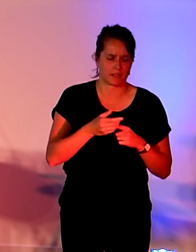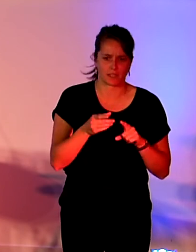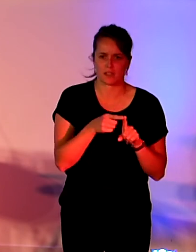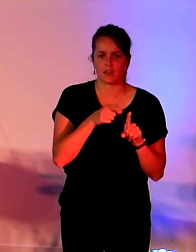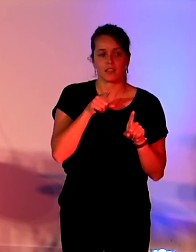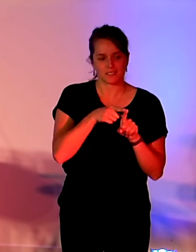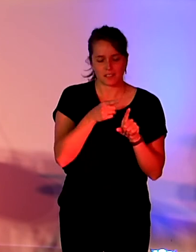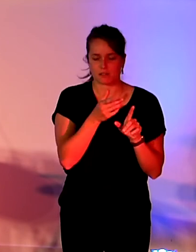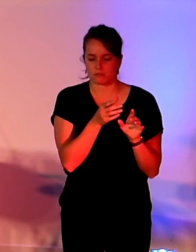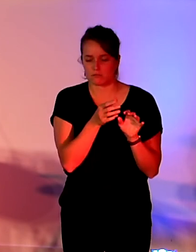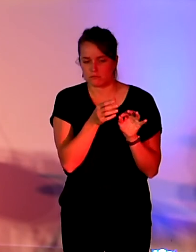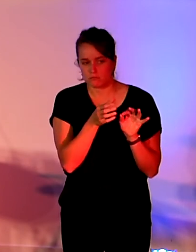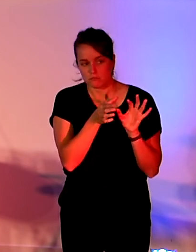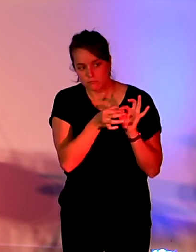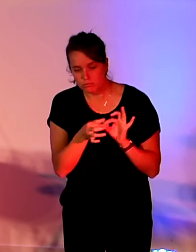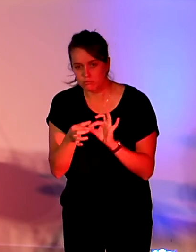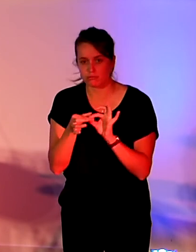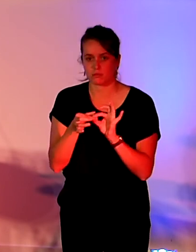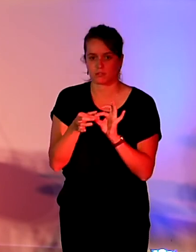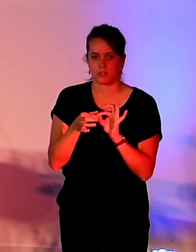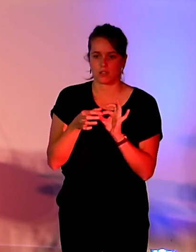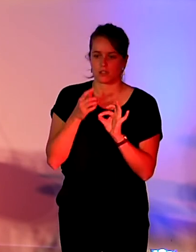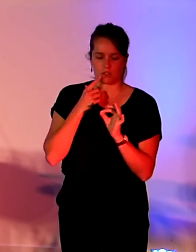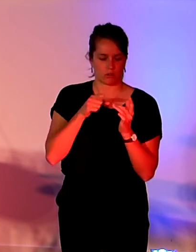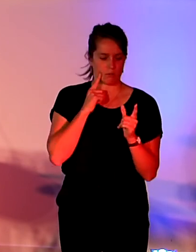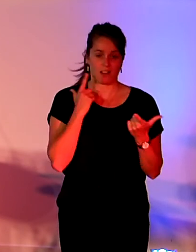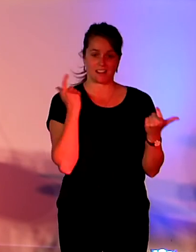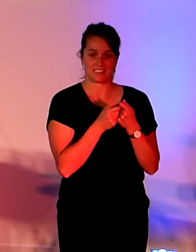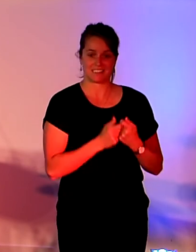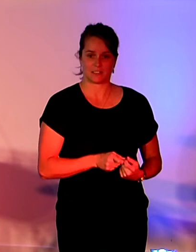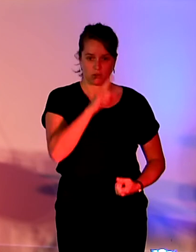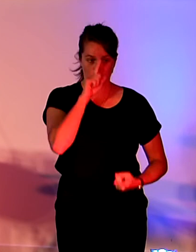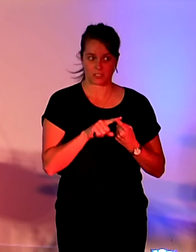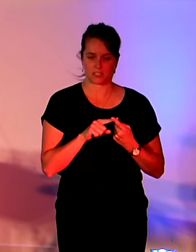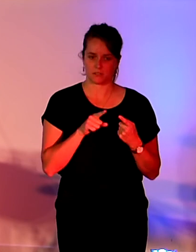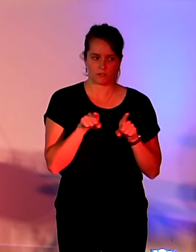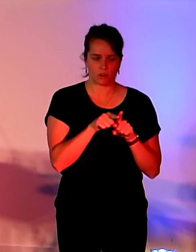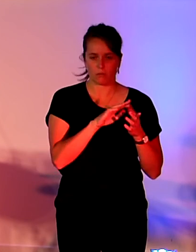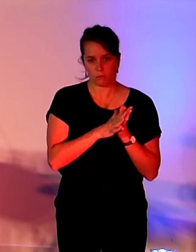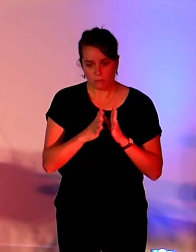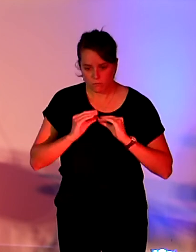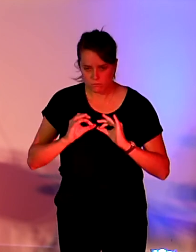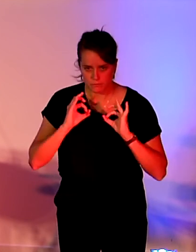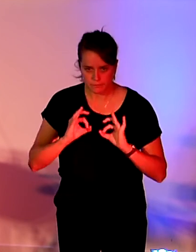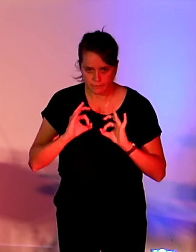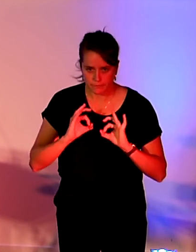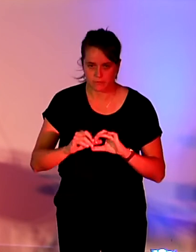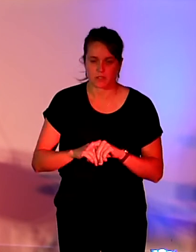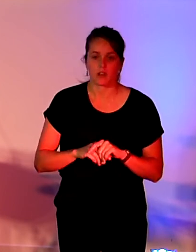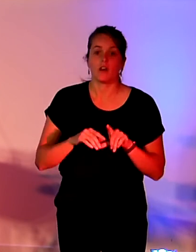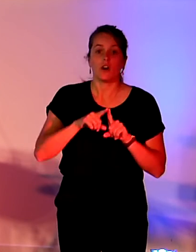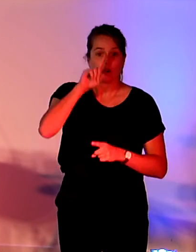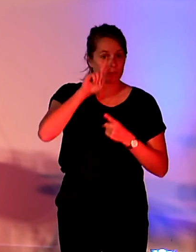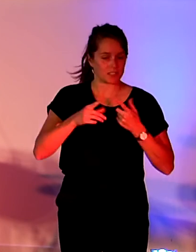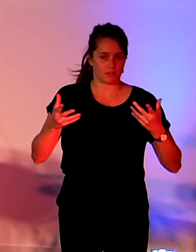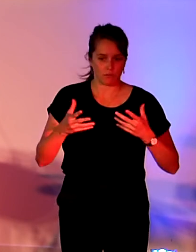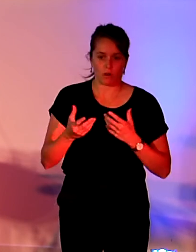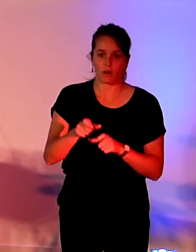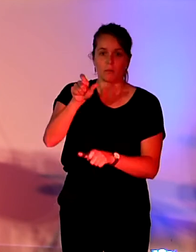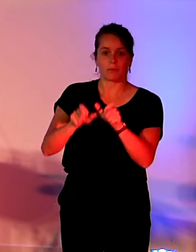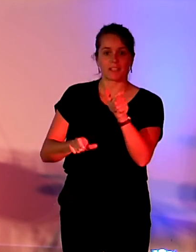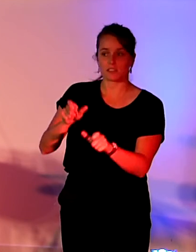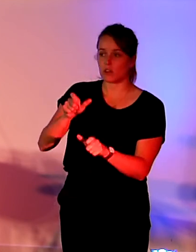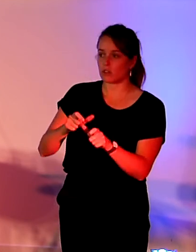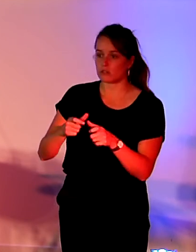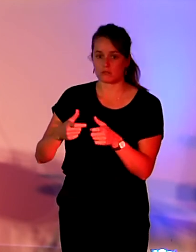dispositions en ce sens, puisque la loi vista premièrement mieux informer le consommateur. Donc à ce titre,